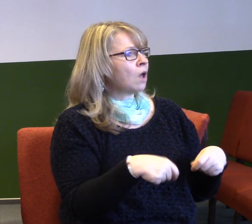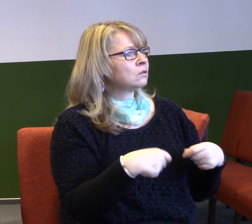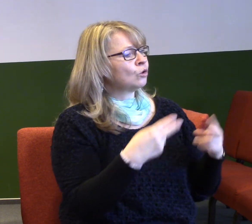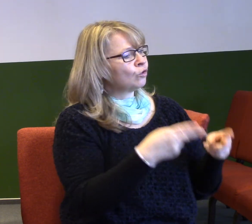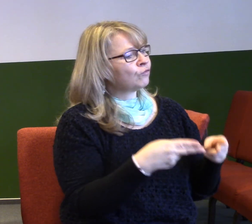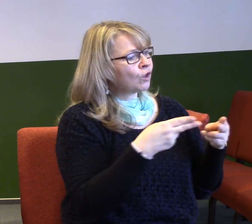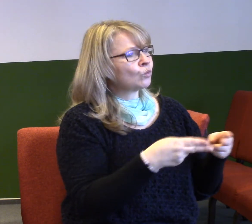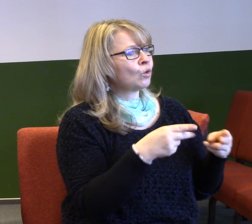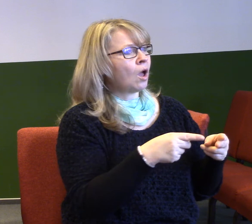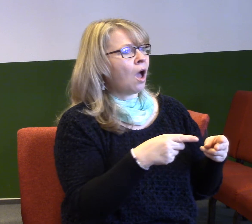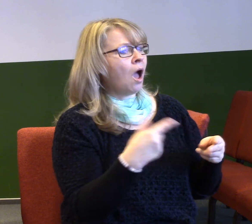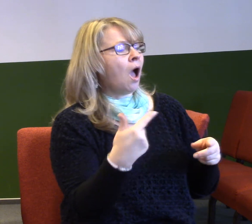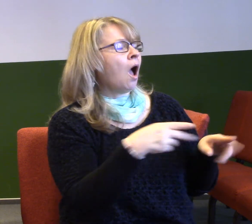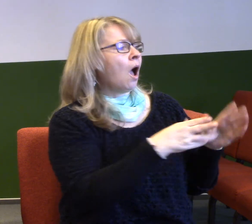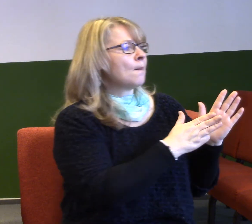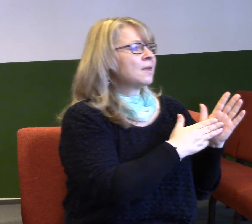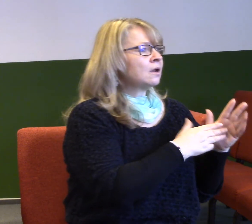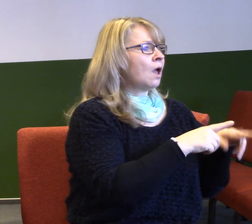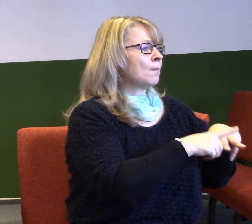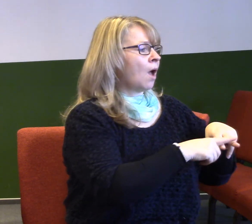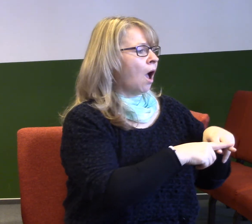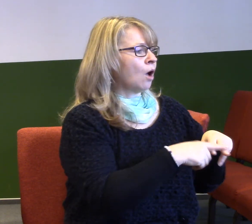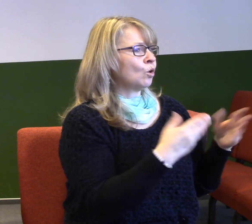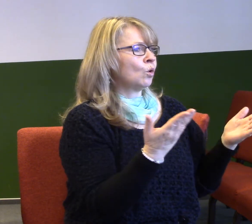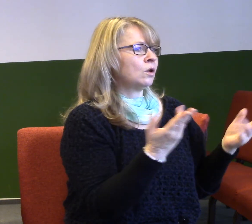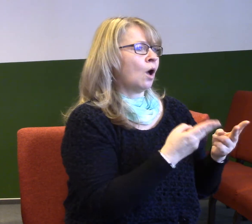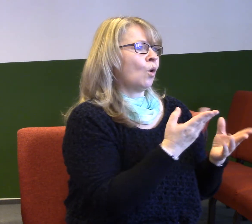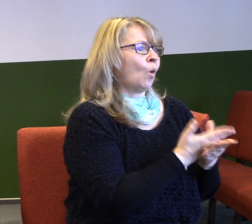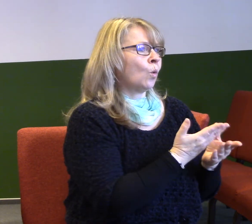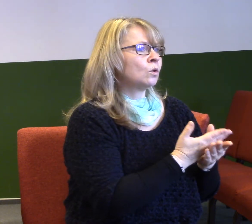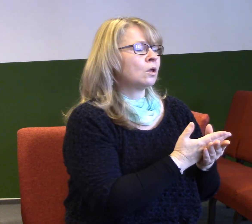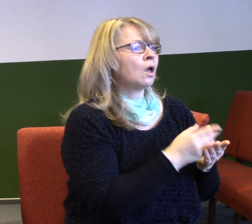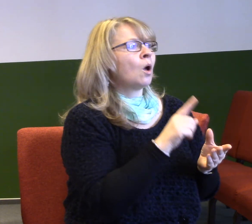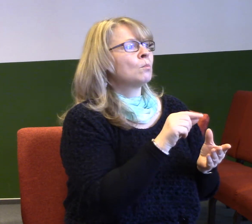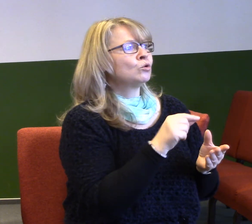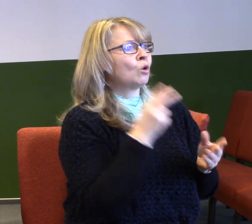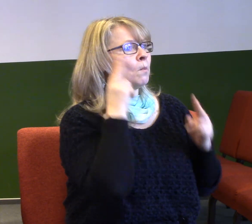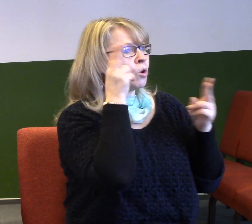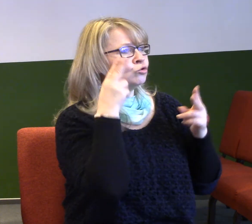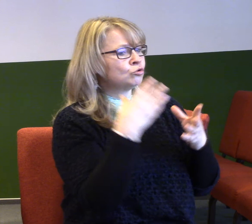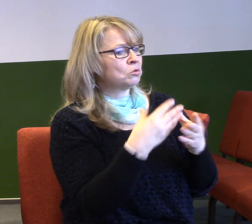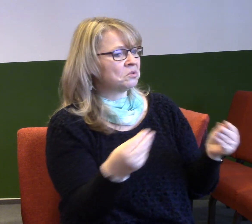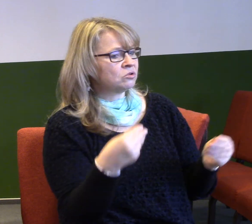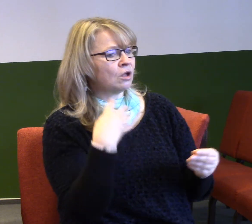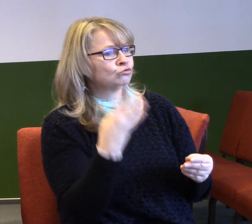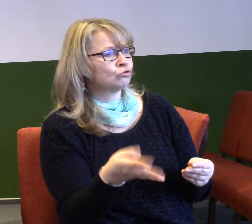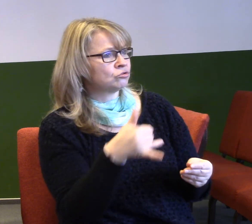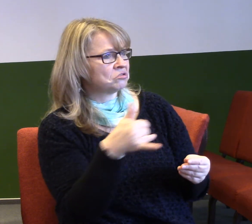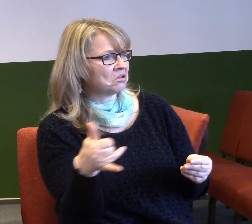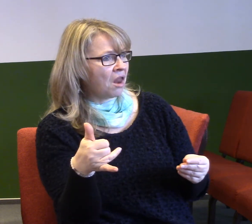s otrokama, neměli se moc dobře, pak si Mojžíš zmizel na 40 let, objevil se s nějakou ženskou, prostě